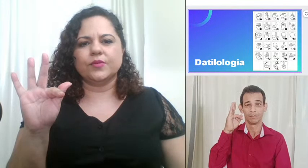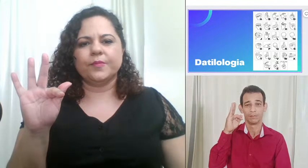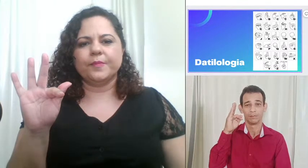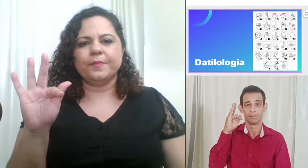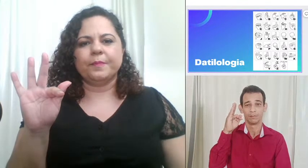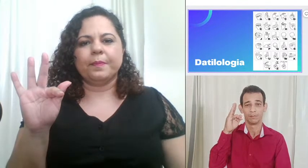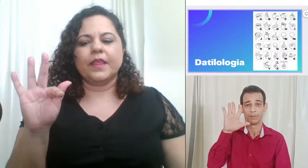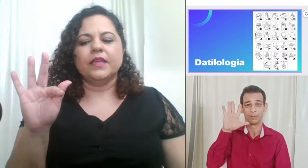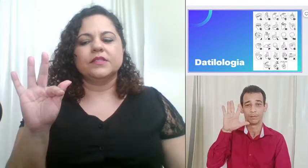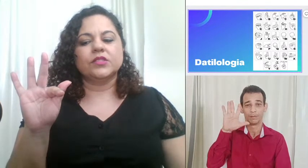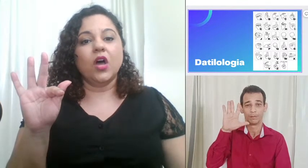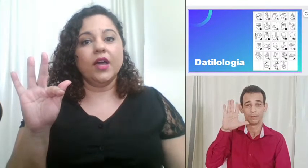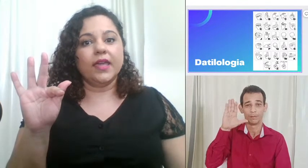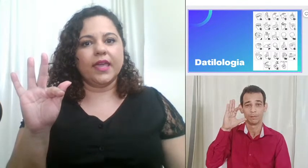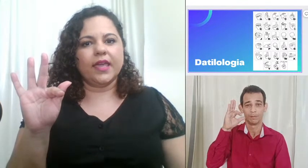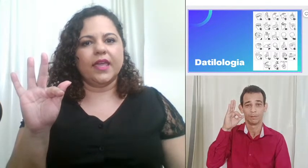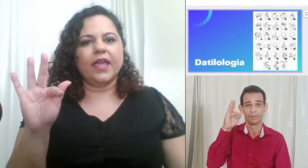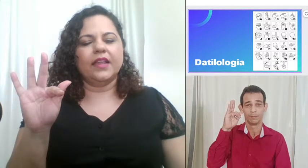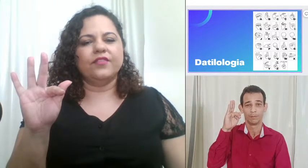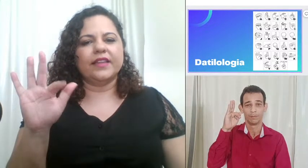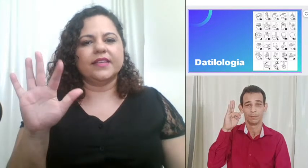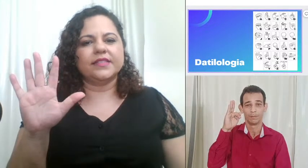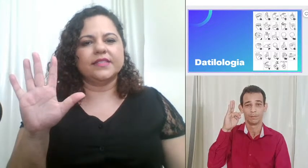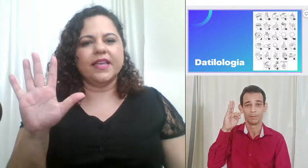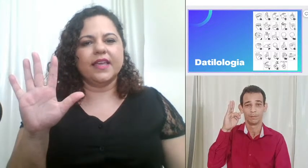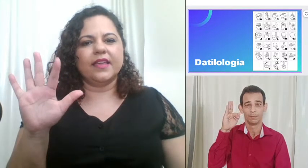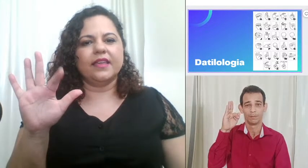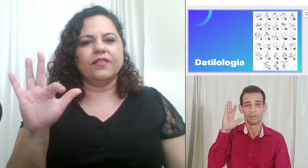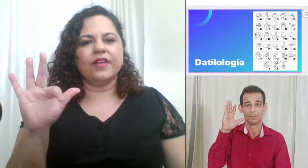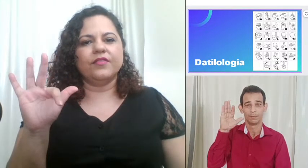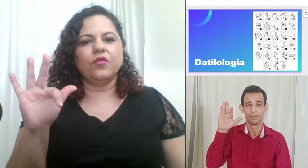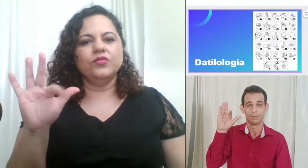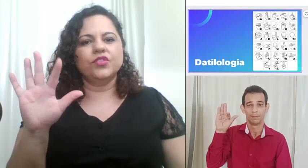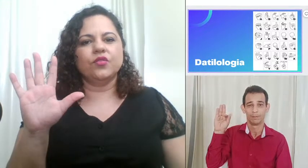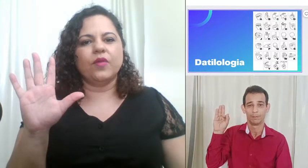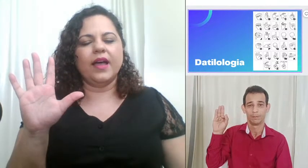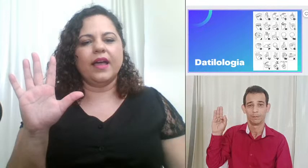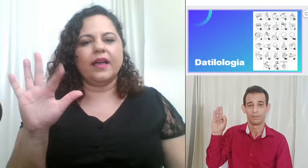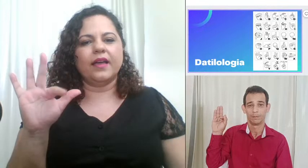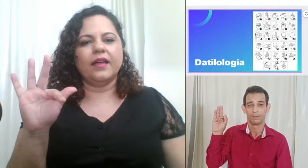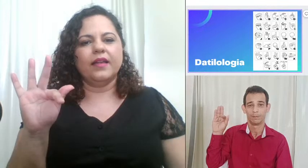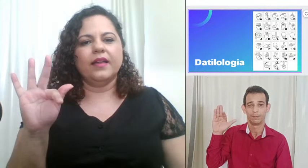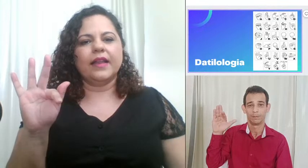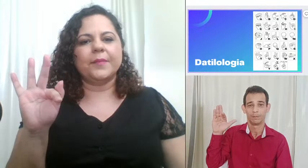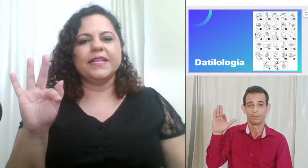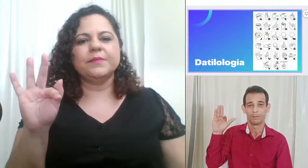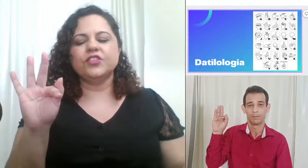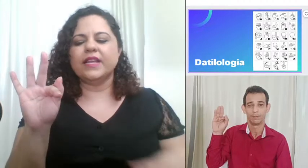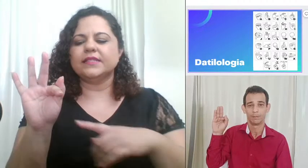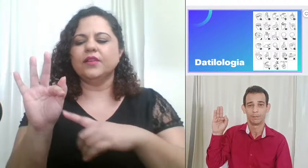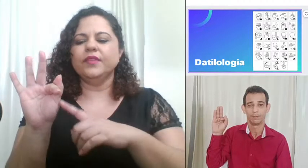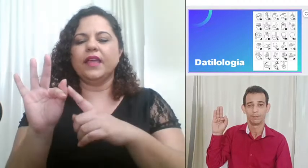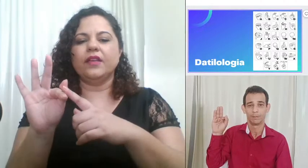só que ele vai descer e vai continuar na mesma direção dele